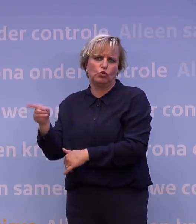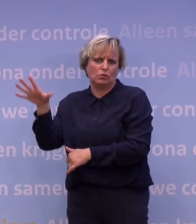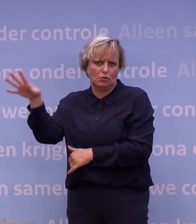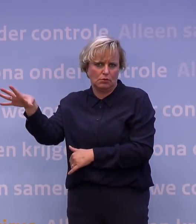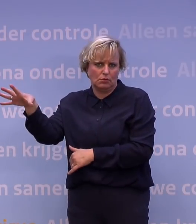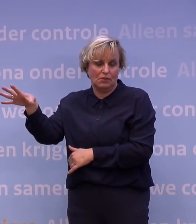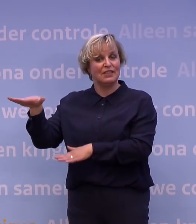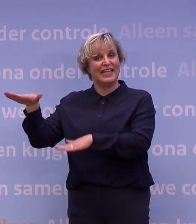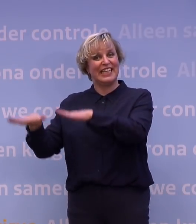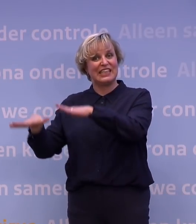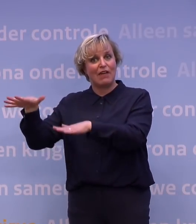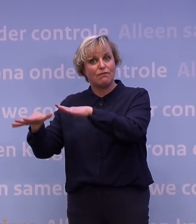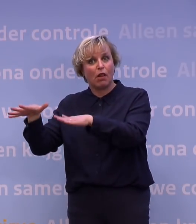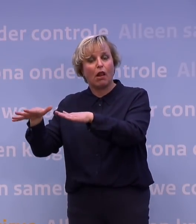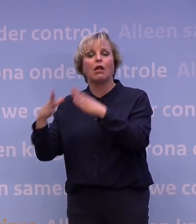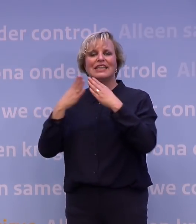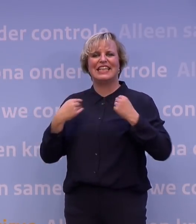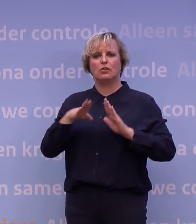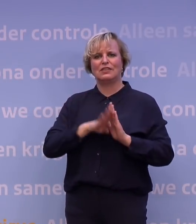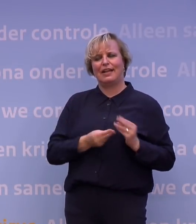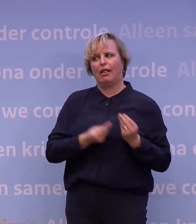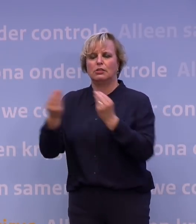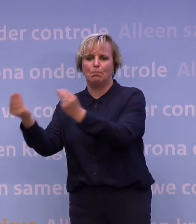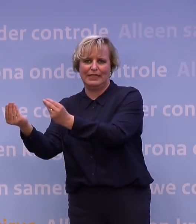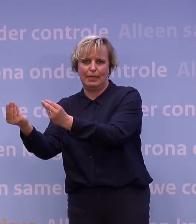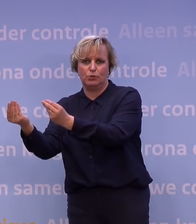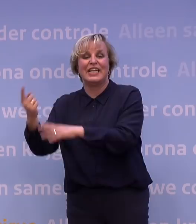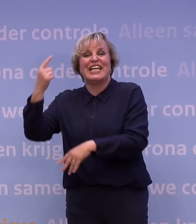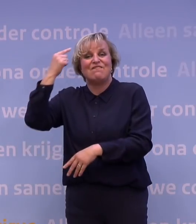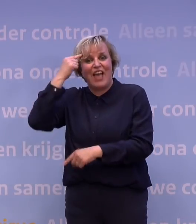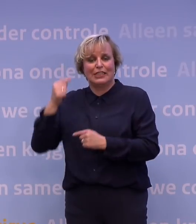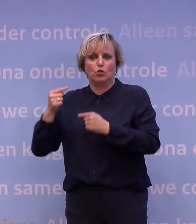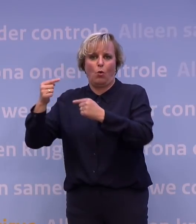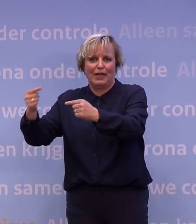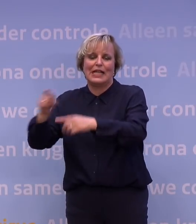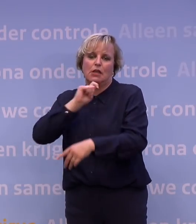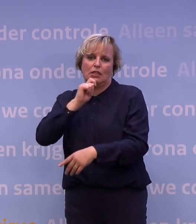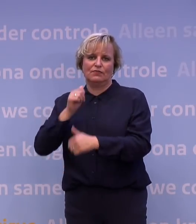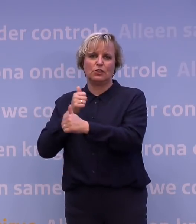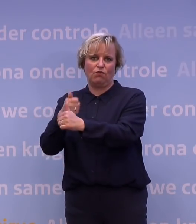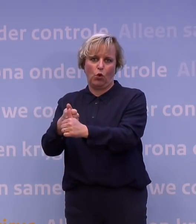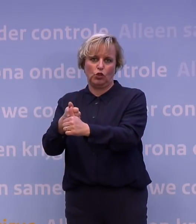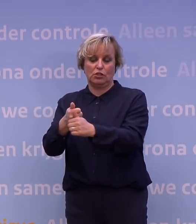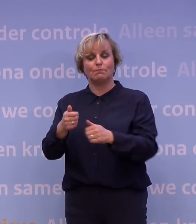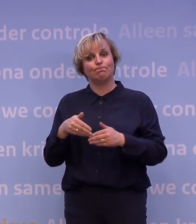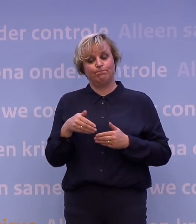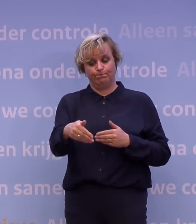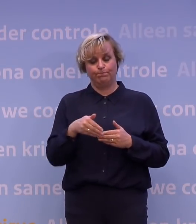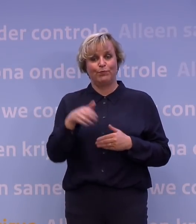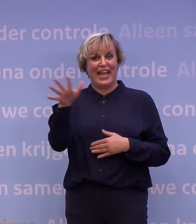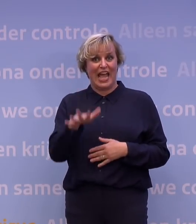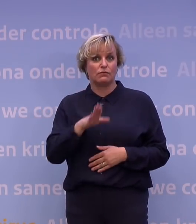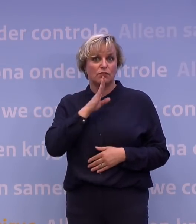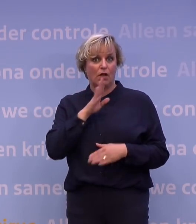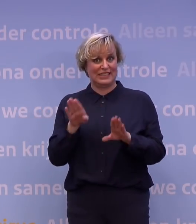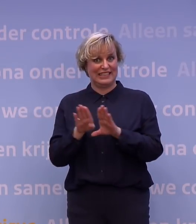En bij twijfel hanteer je de Nederlandse regels. Ga wijs op reis en volg alle adviezen. Dat geldt ook voor deze herfstvakantie. Eén,